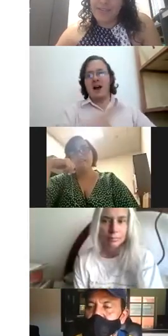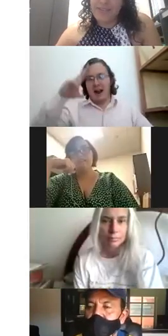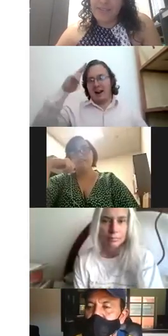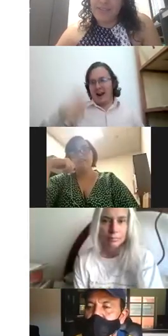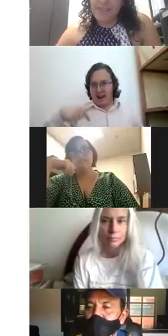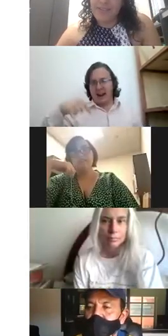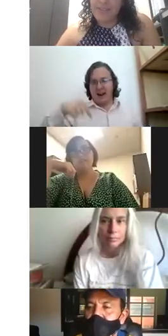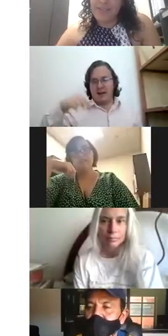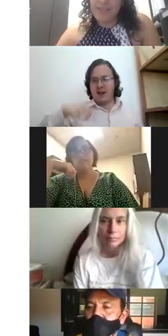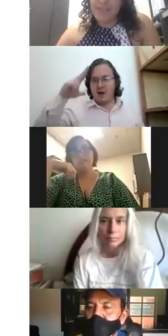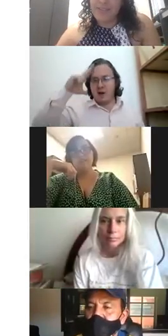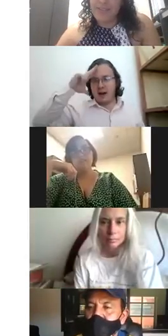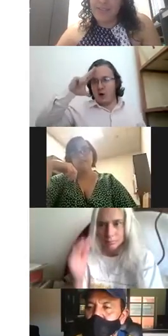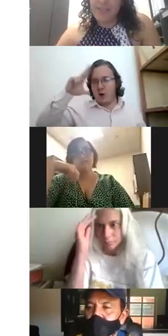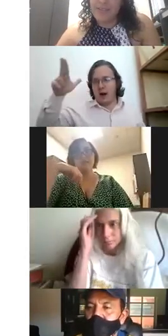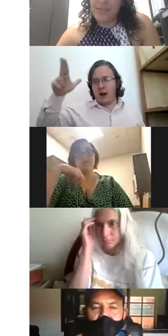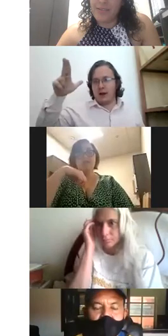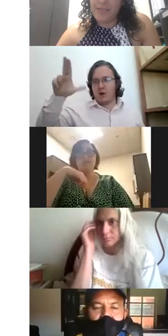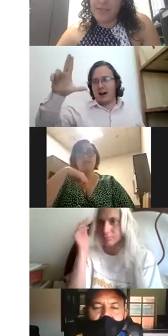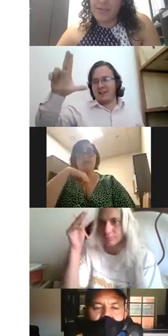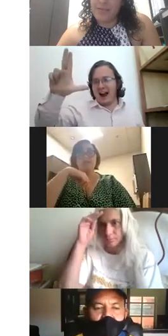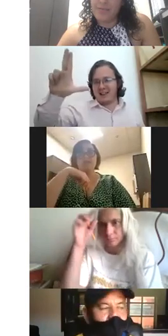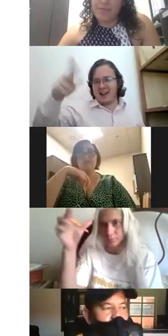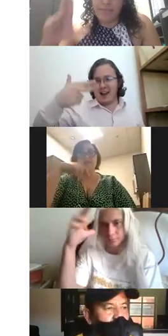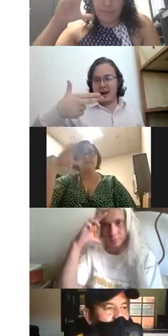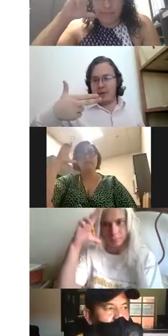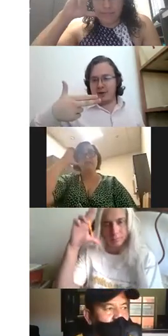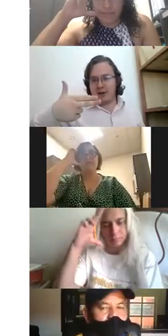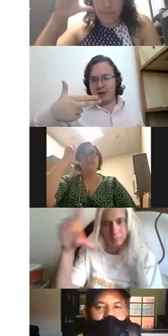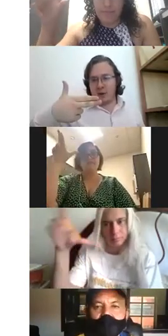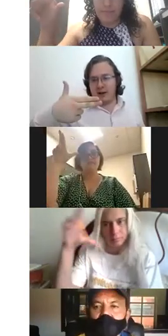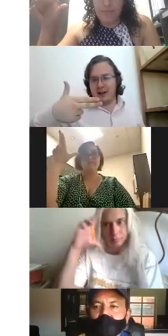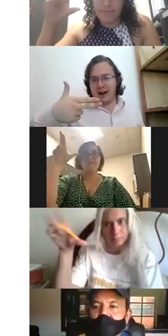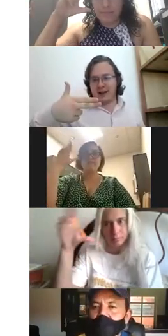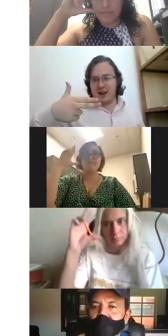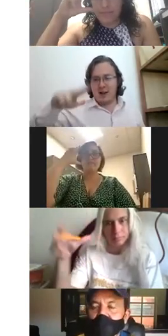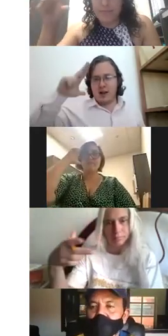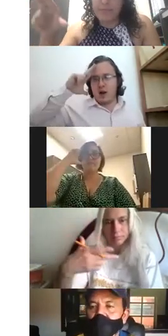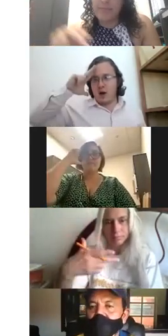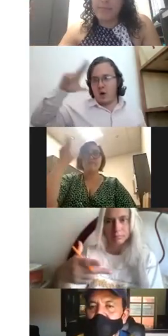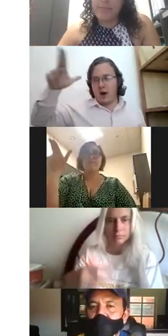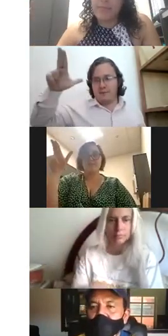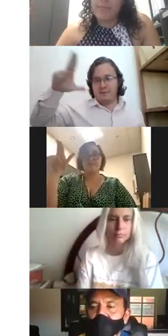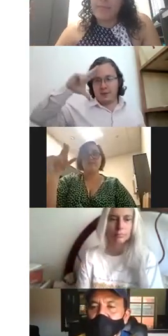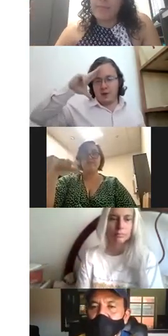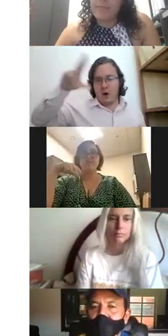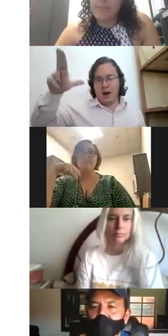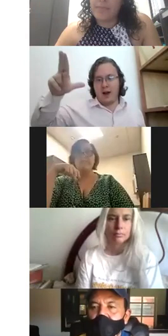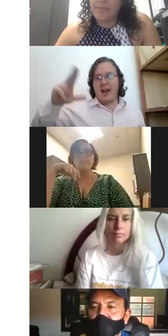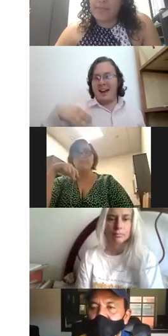en México es hola con la letra h que ya la vimos ¿sí? ¿te acuerdas la letra h? hola hola en